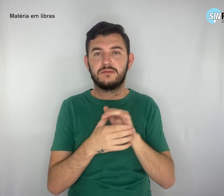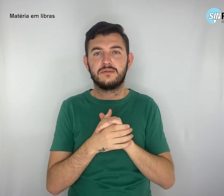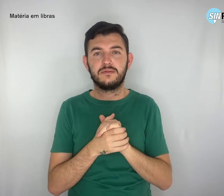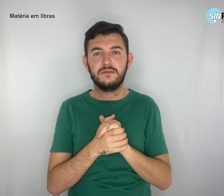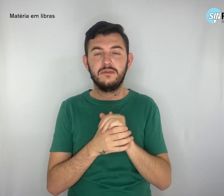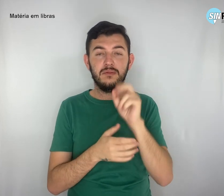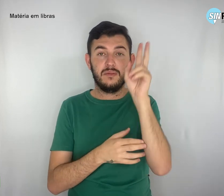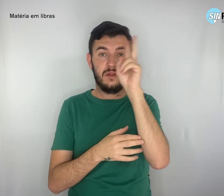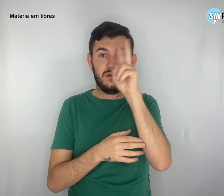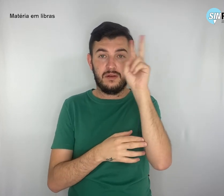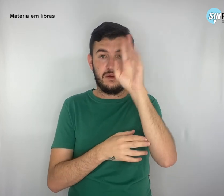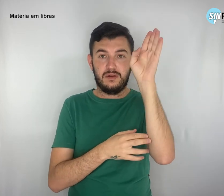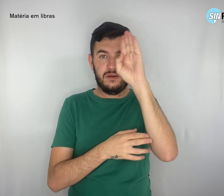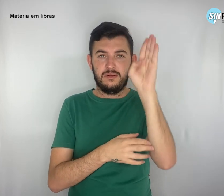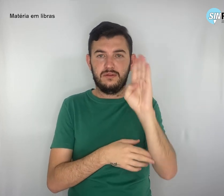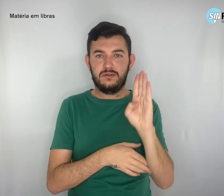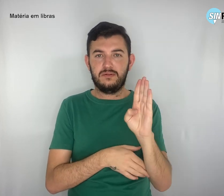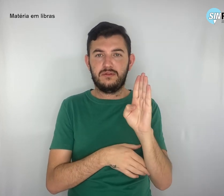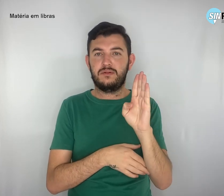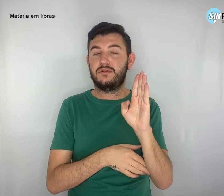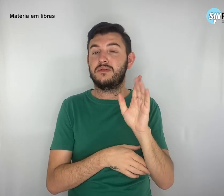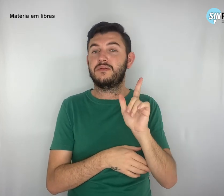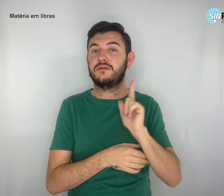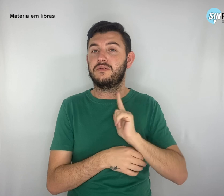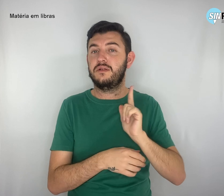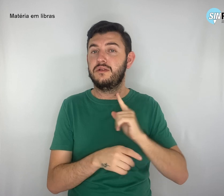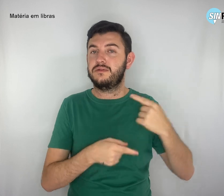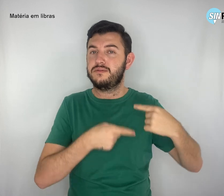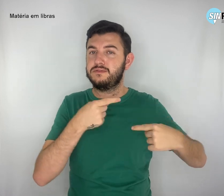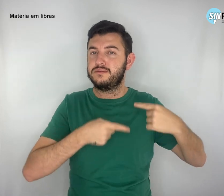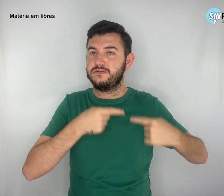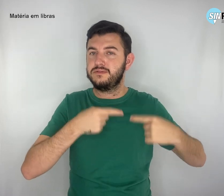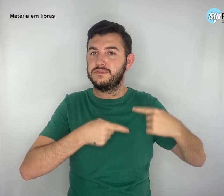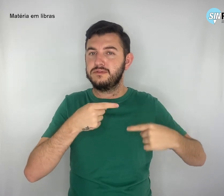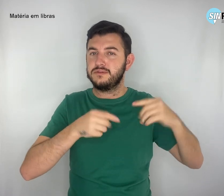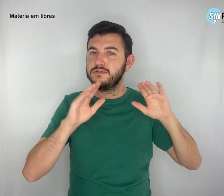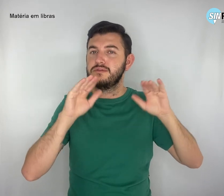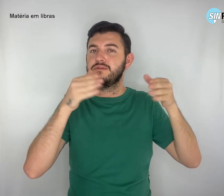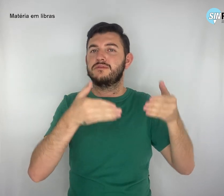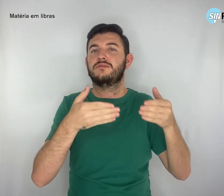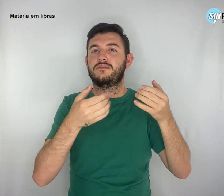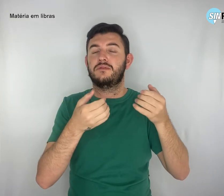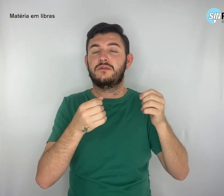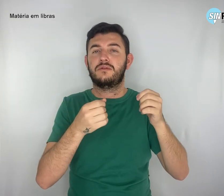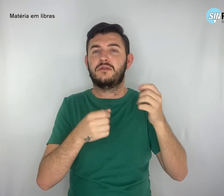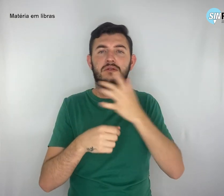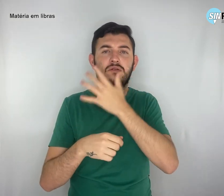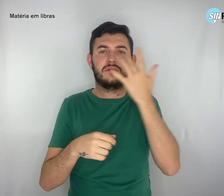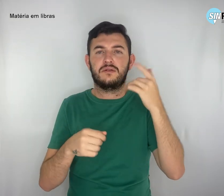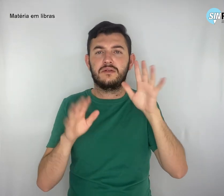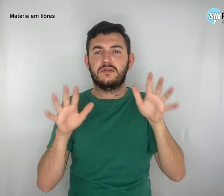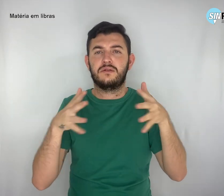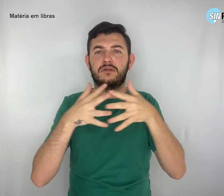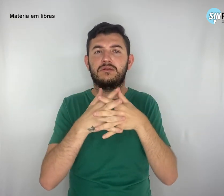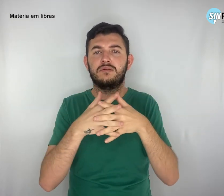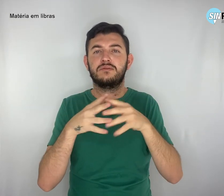no Brasil há sempre um debate enviesado que confunde liberdade de imprensa